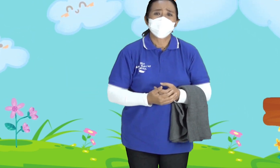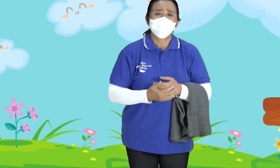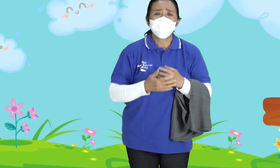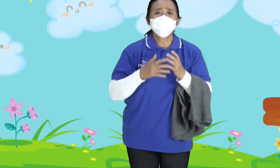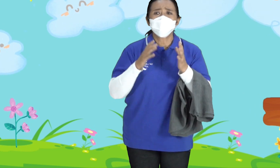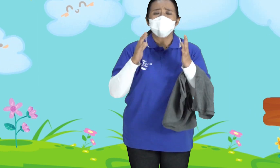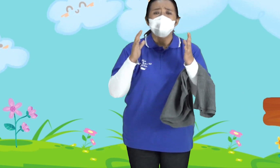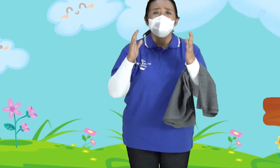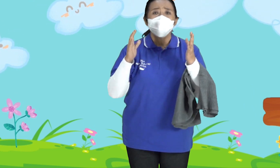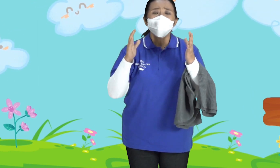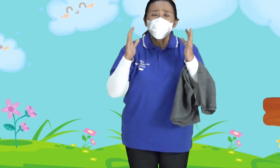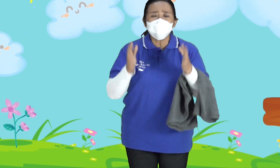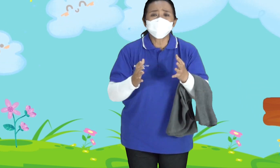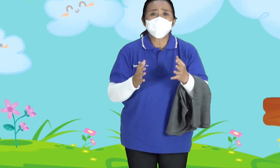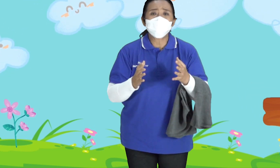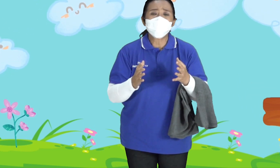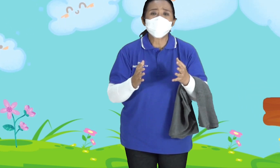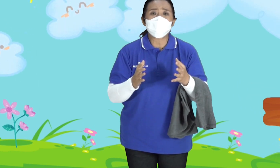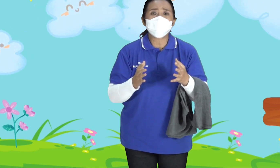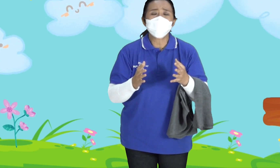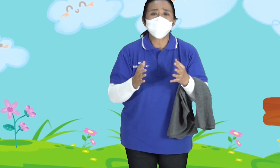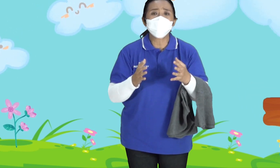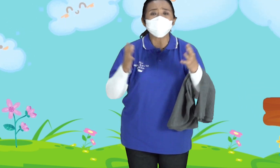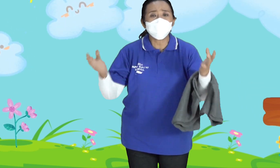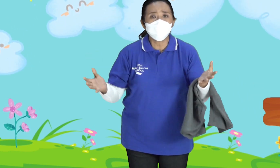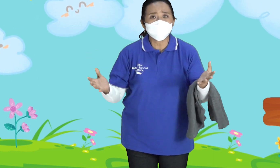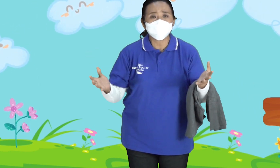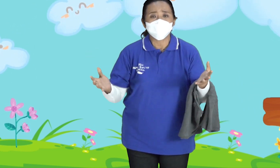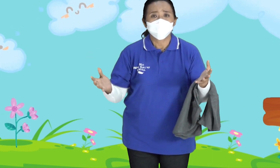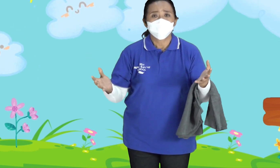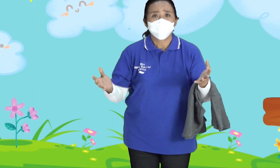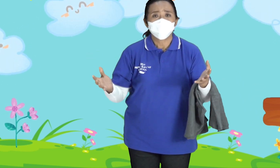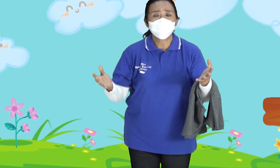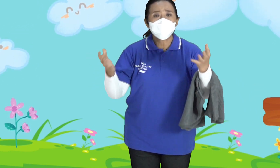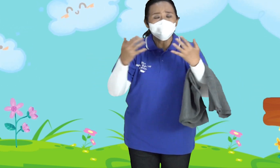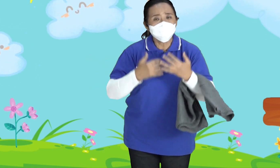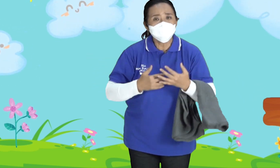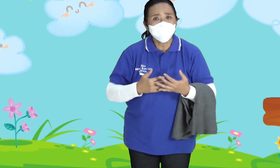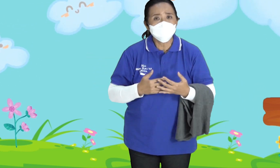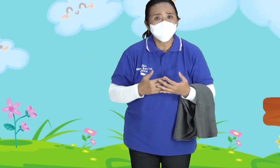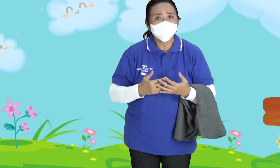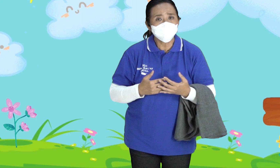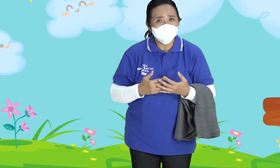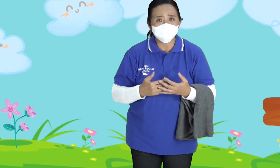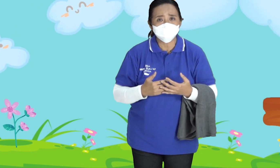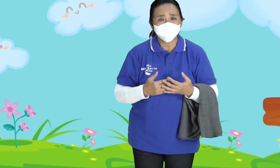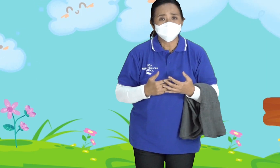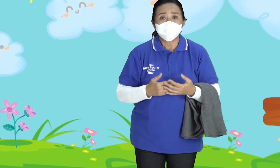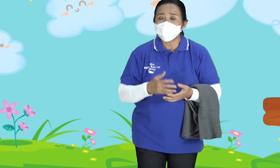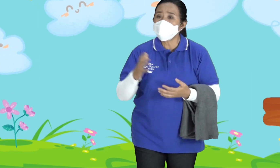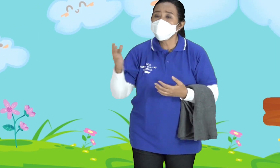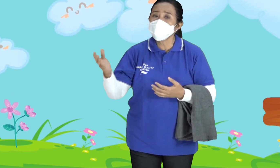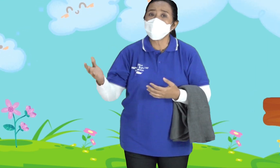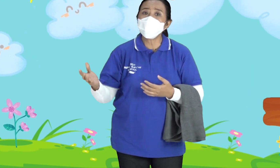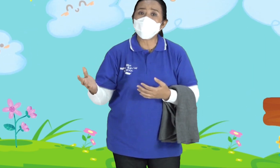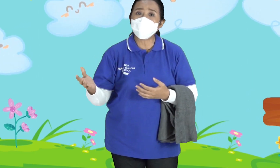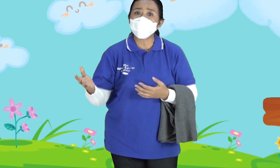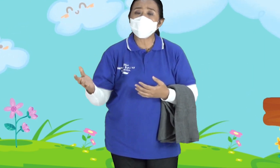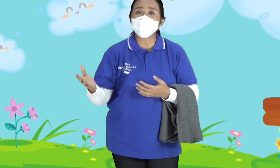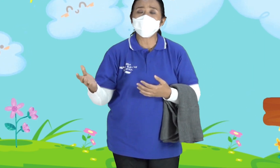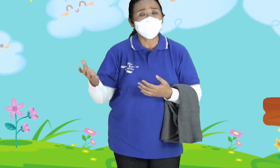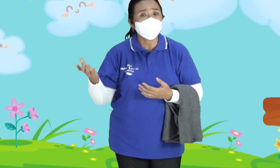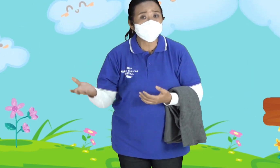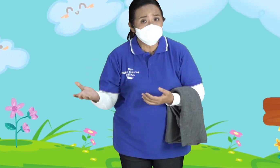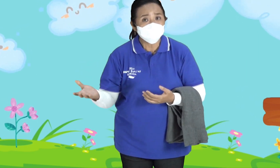Dan Membuat orang Israel Bertobat Berbalik Menyembah Tuhan Sedangkan Nabi